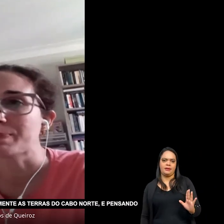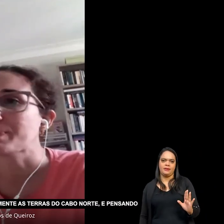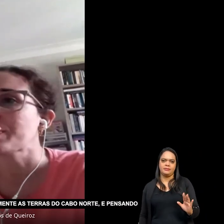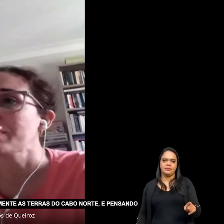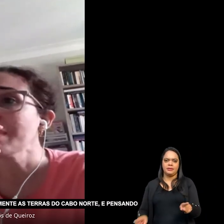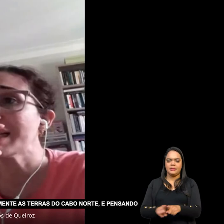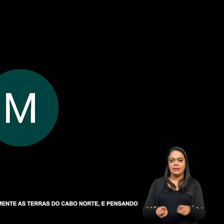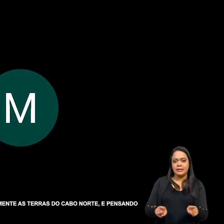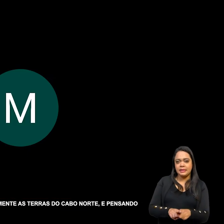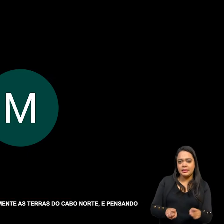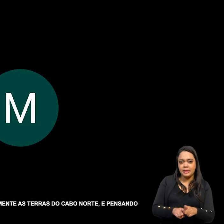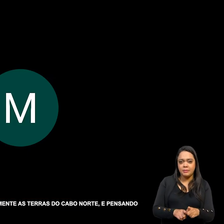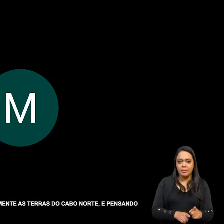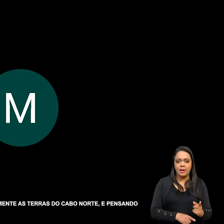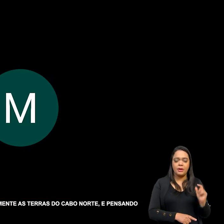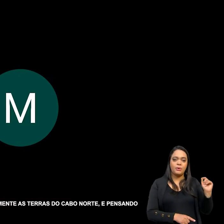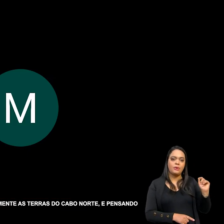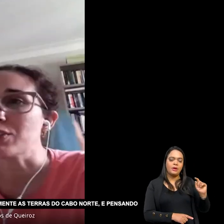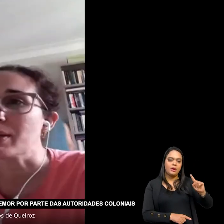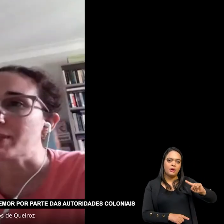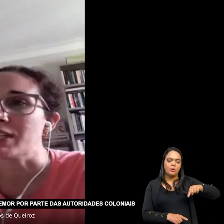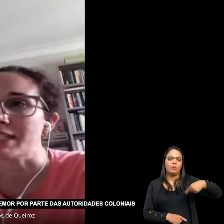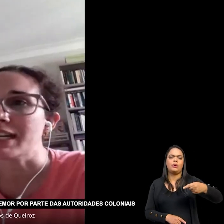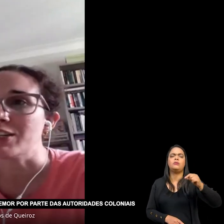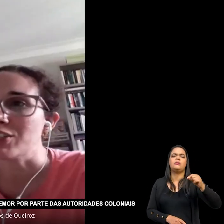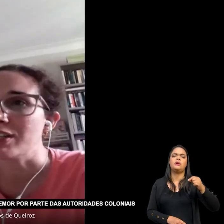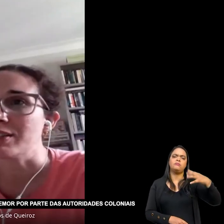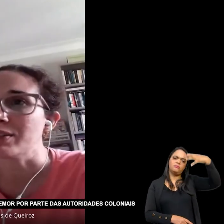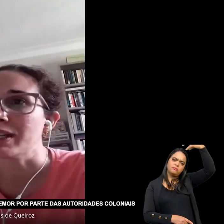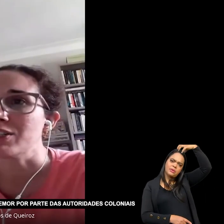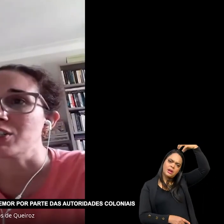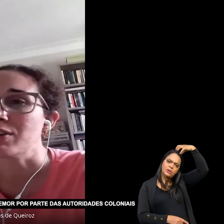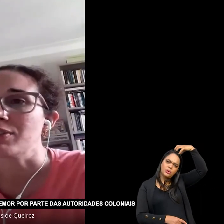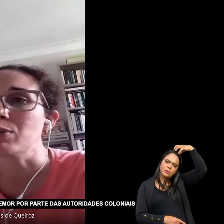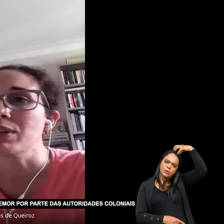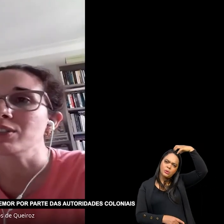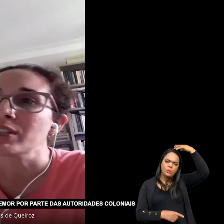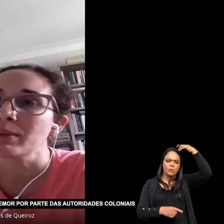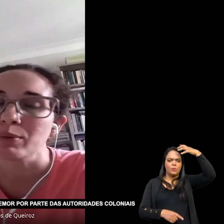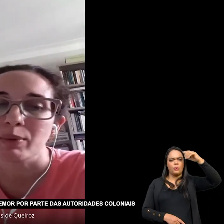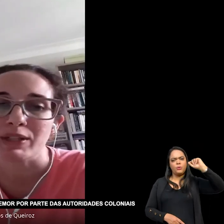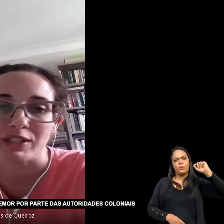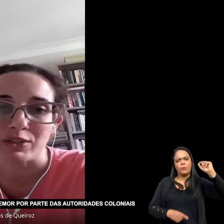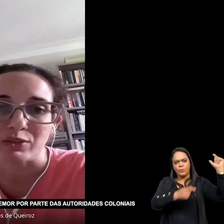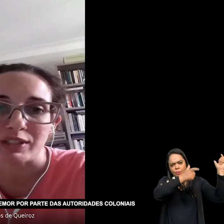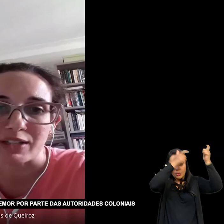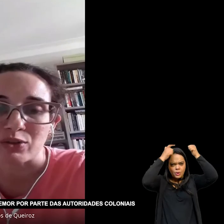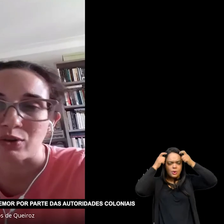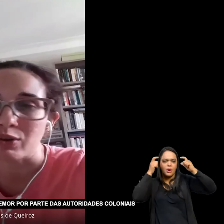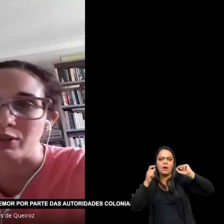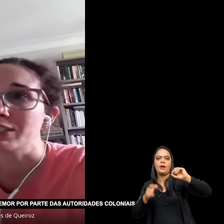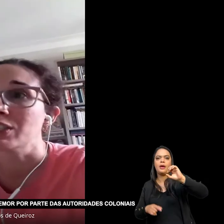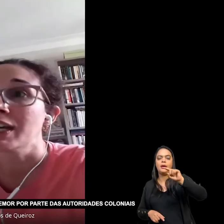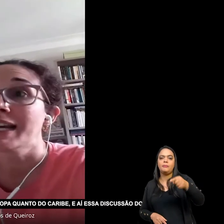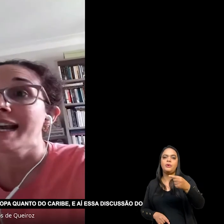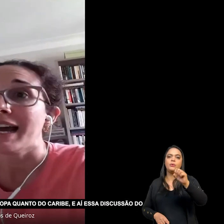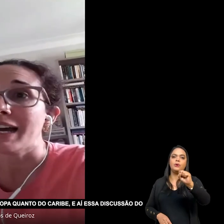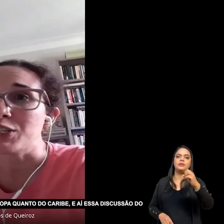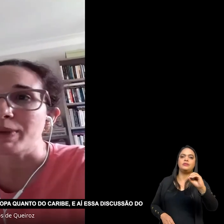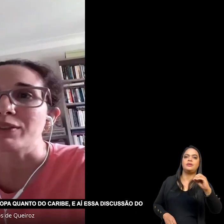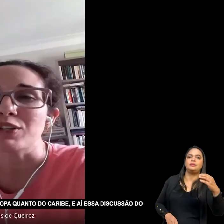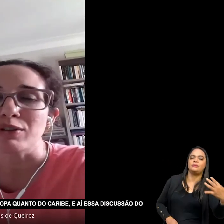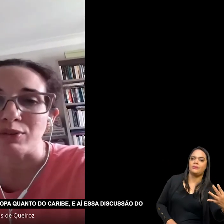Norte E pensando justamente Nessa região A gente havia um grande temor Por parte das autoridades coloniais